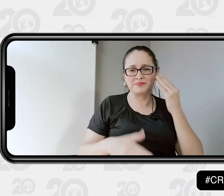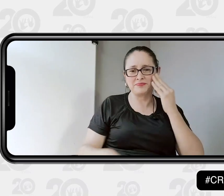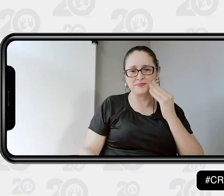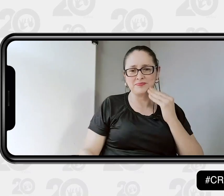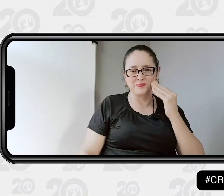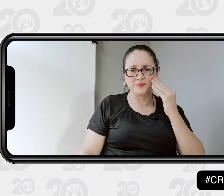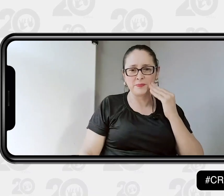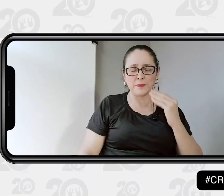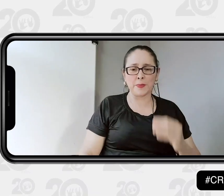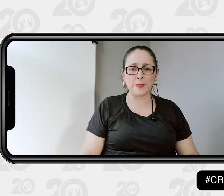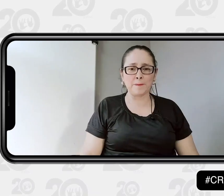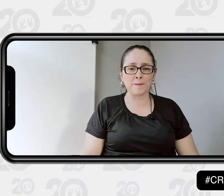entidades.